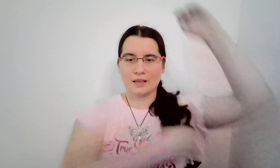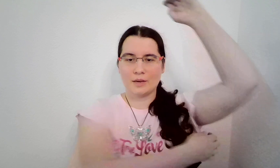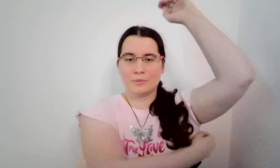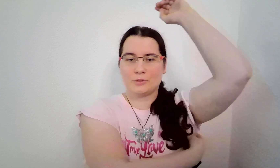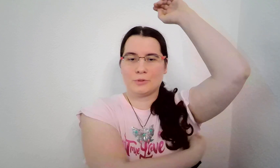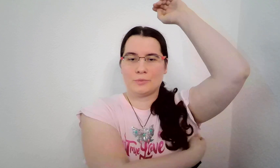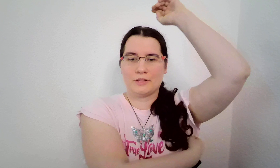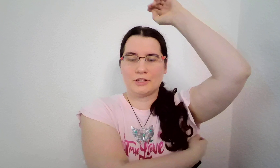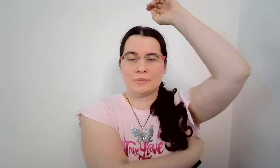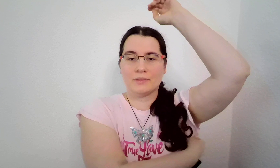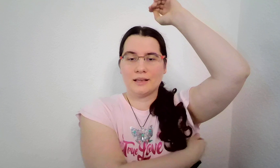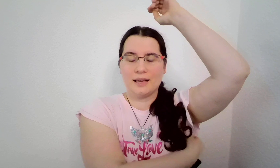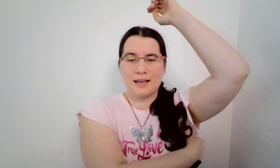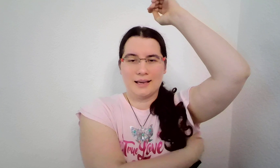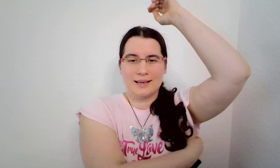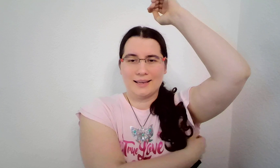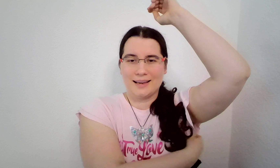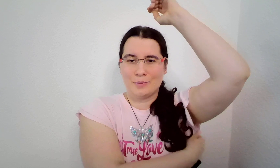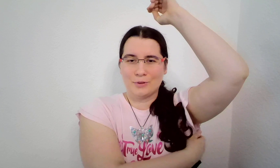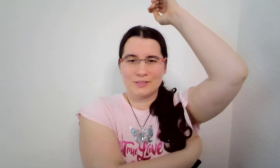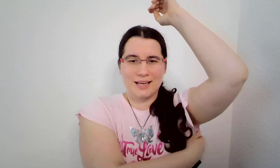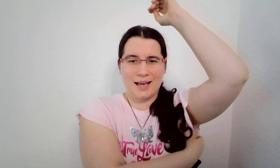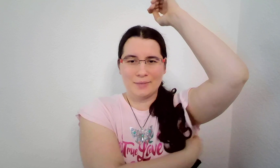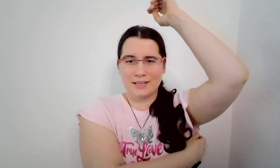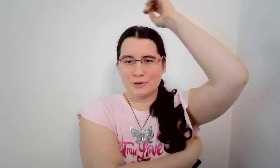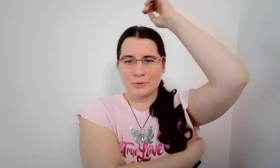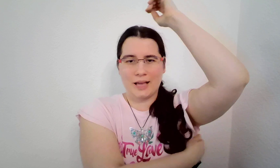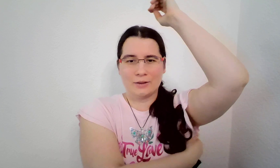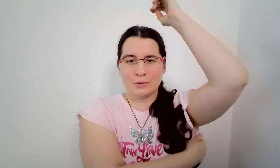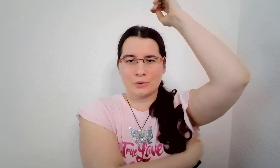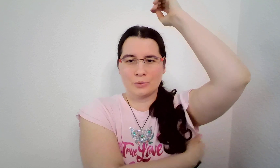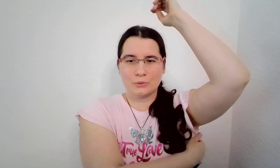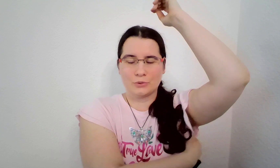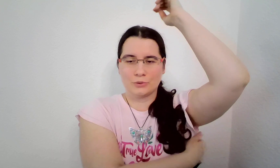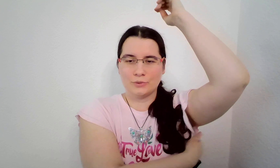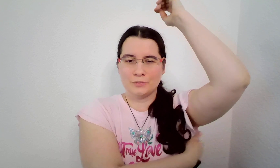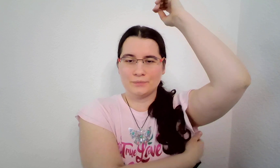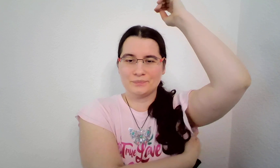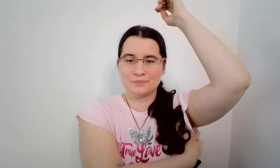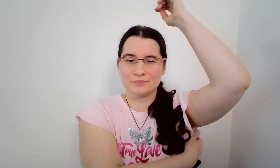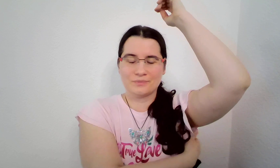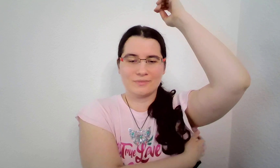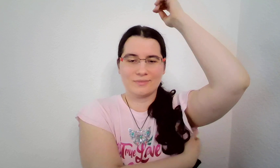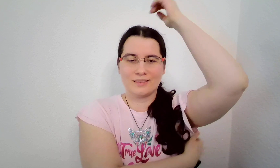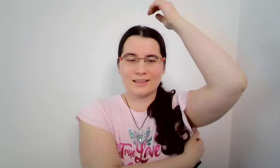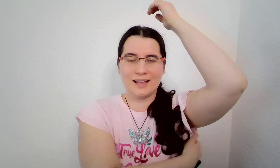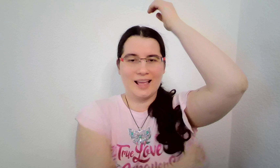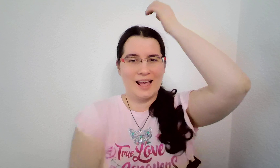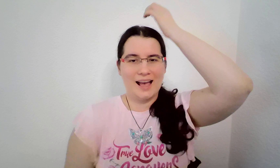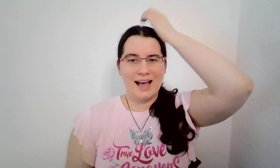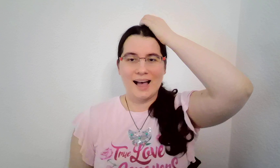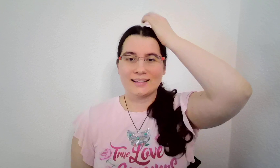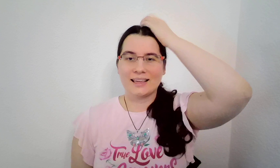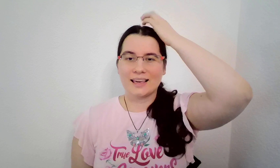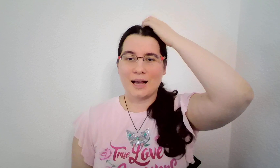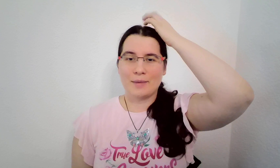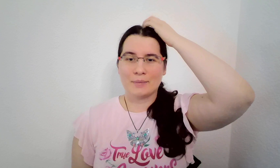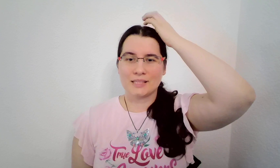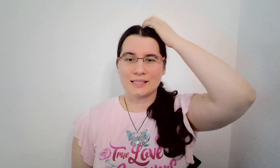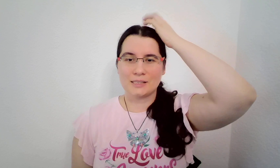Pod podpažím. Nebo si dám jednou nějakou dobrůtku. A ty kyla mám zase